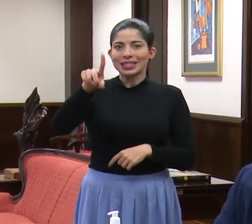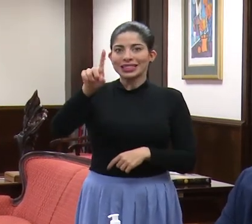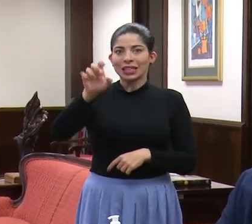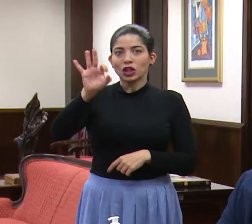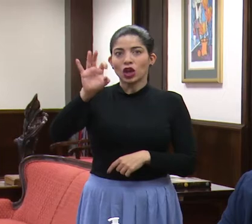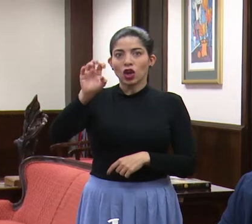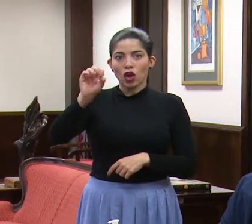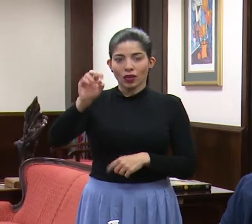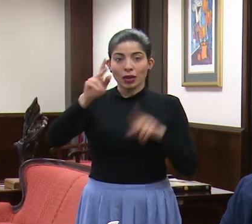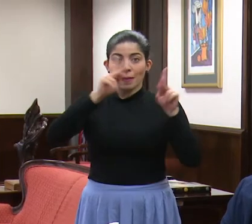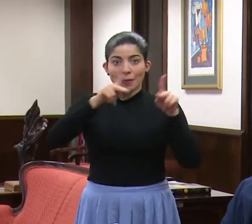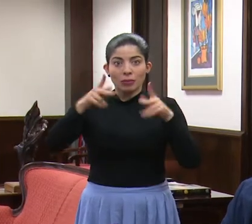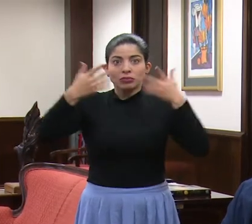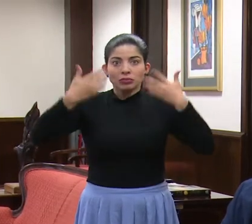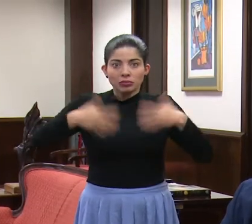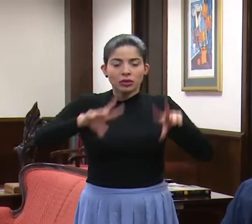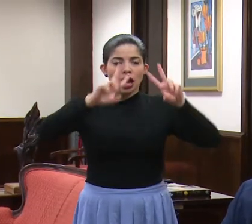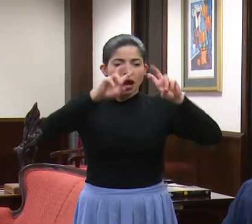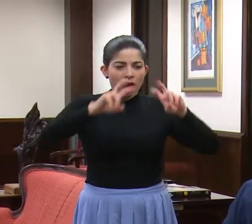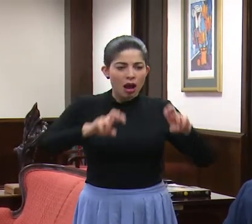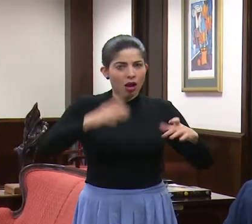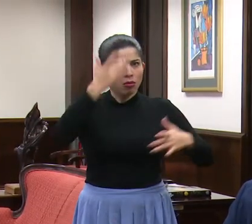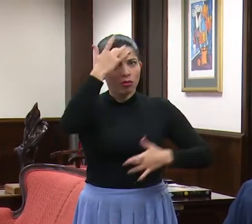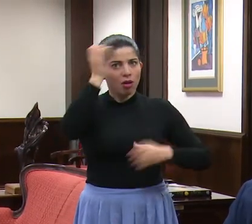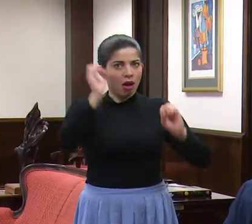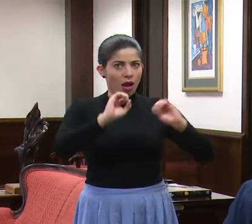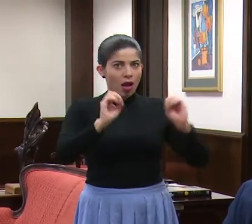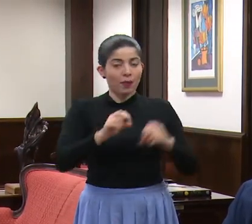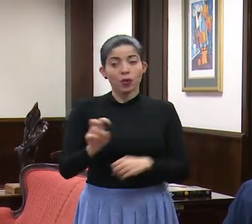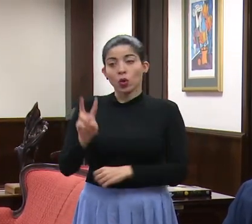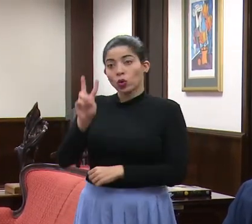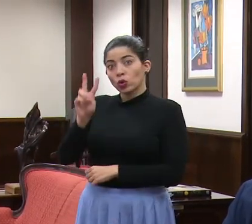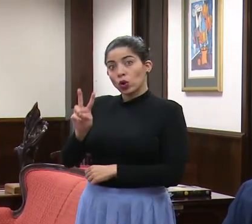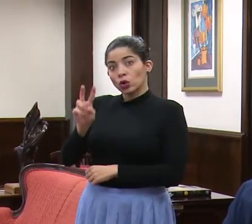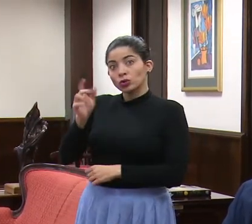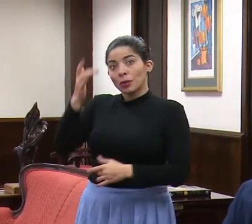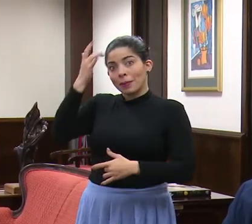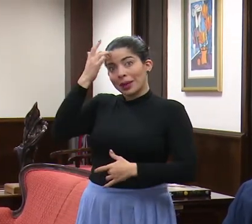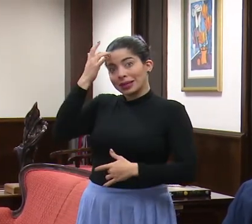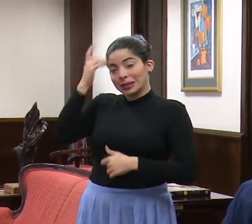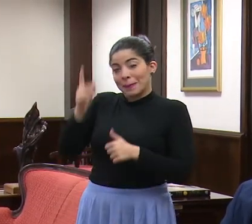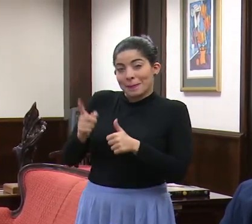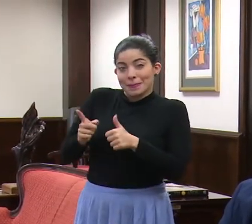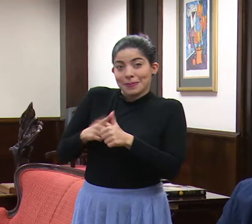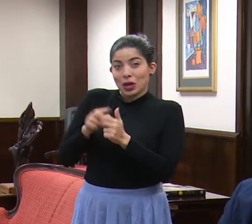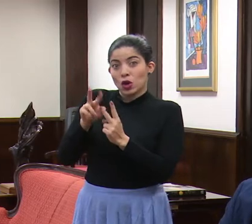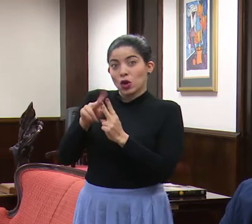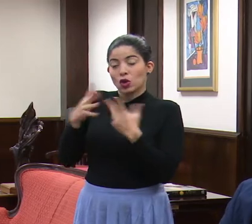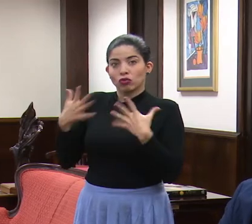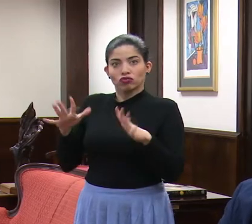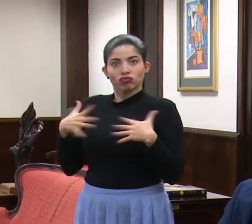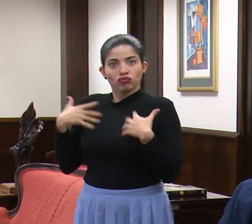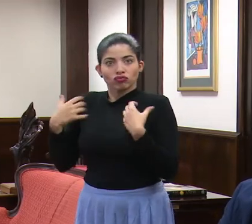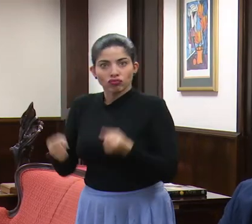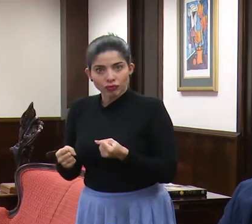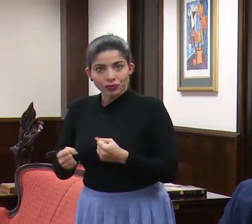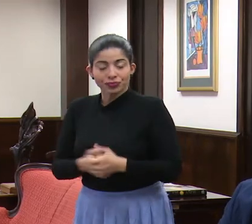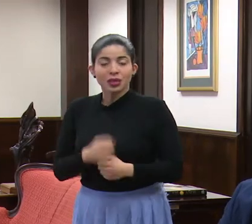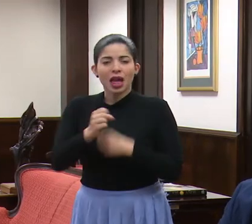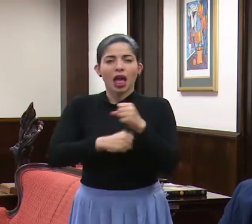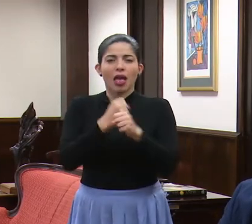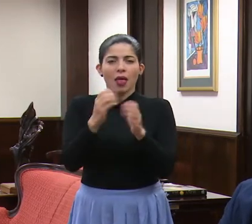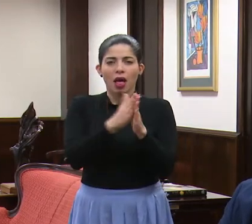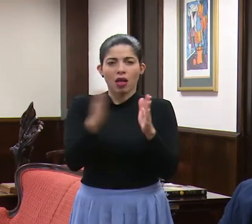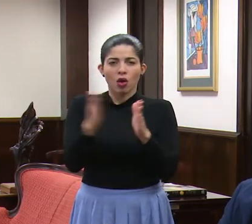personas a los cuales le hemos hecho el examen. Se han recuperado dos personas, los primeros dos pacientes que tuvimos. El rango de edad de 2 a